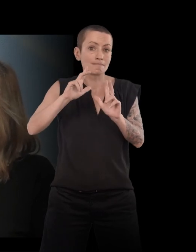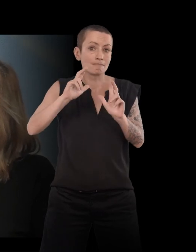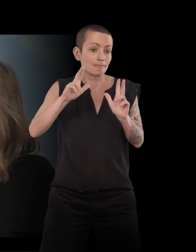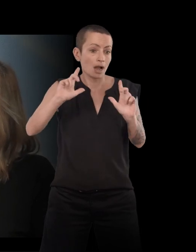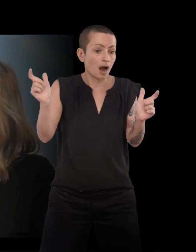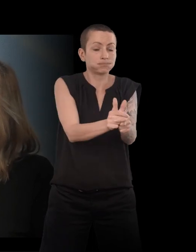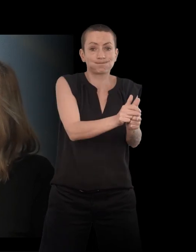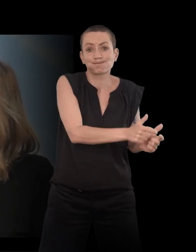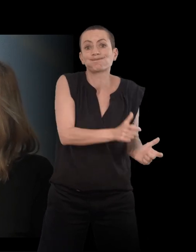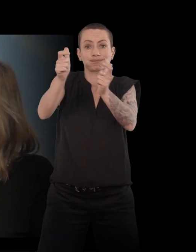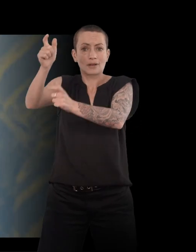Il n aurait pas d'histoires, il n'y aurait pas de livres.